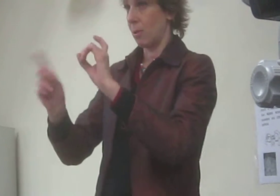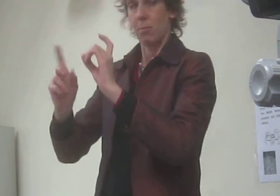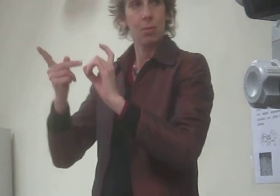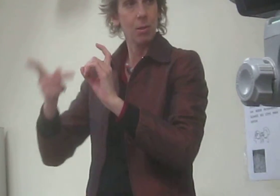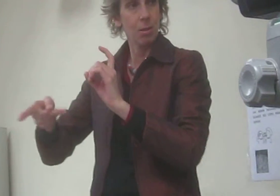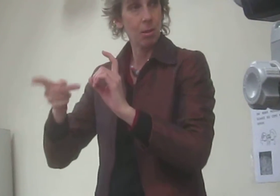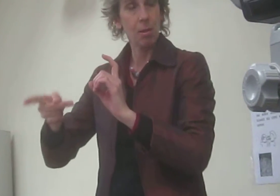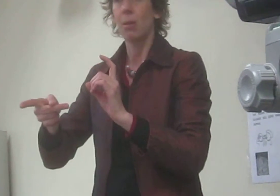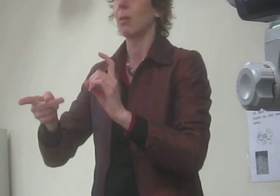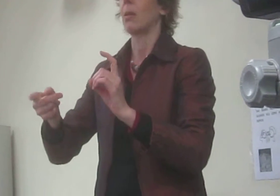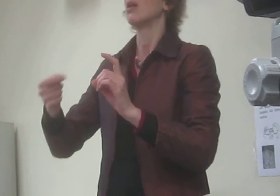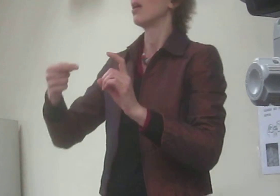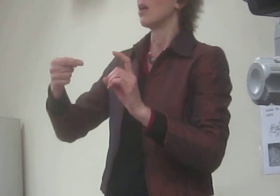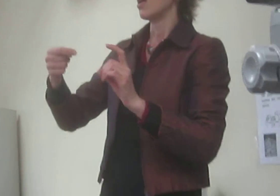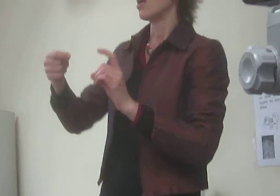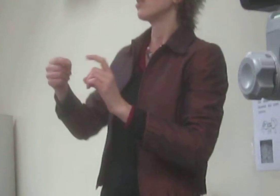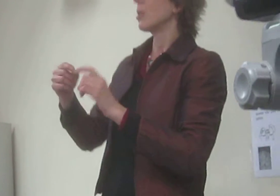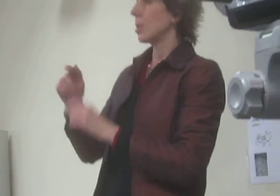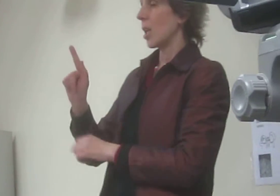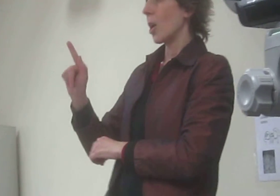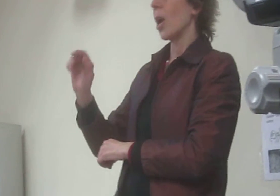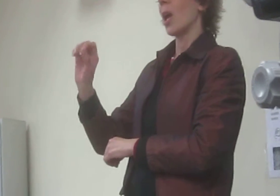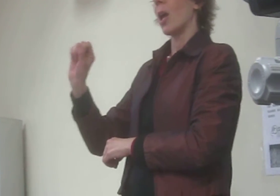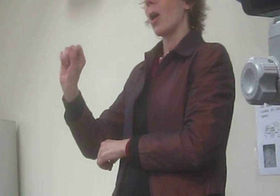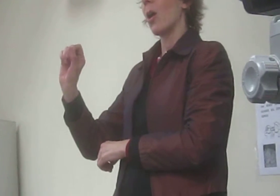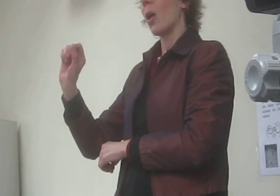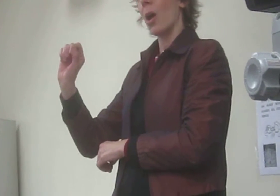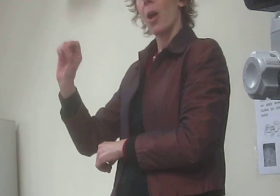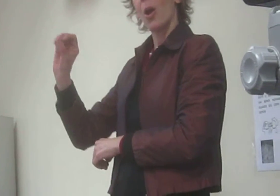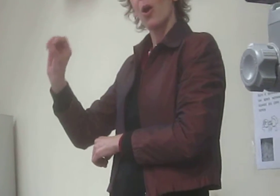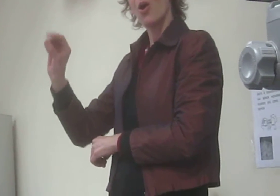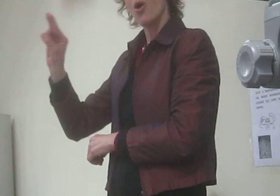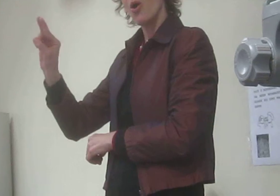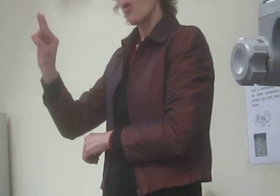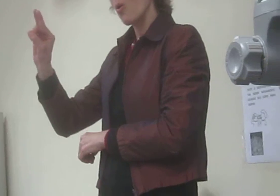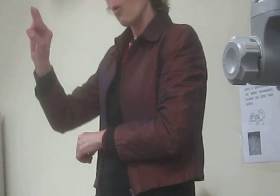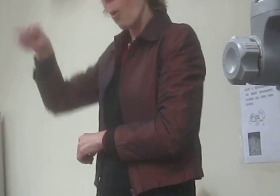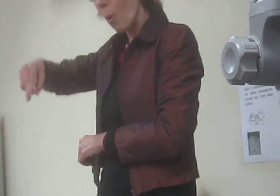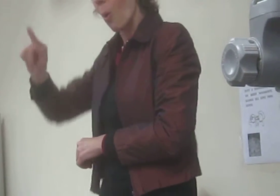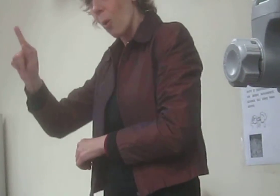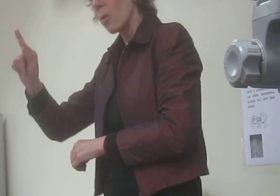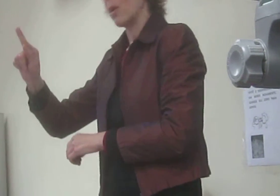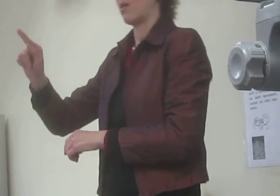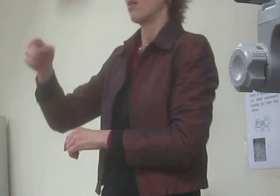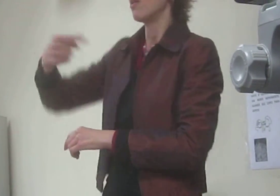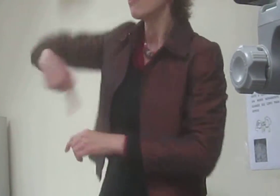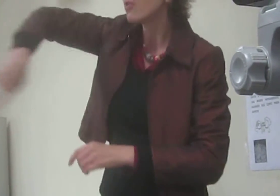nas nossas organizações não governamentais. porque, se vocês não meterem a mão na massa, não vai melhorar.